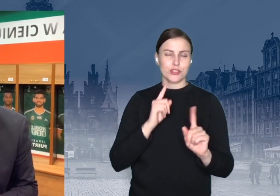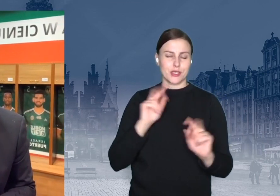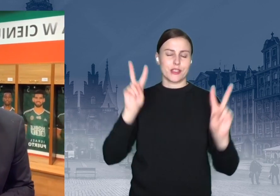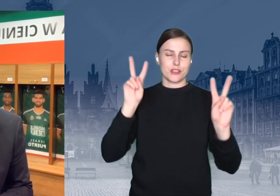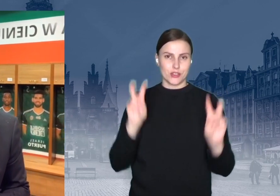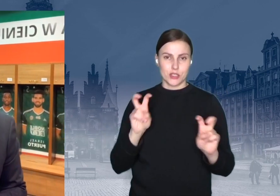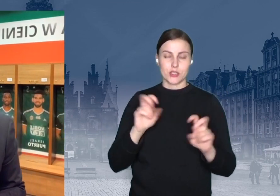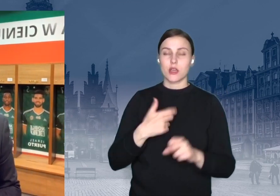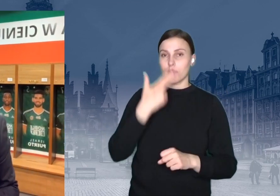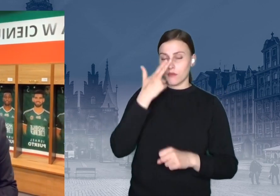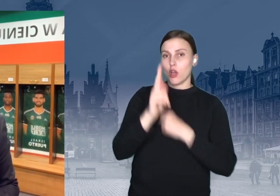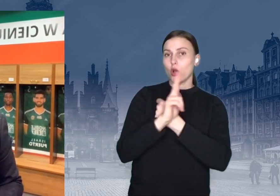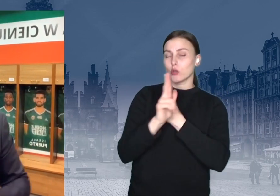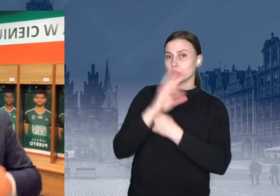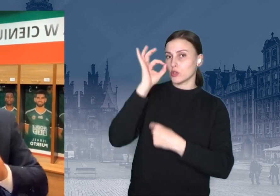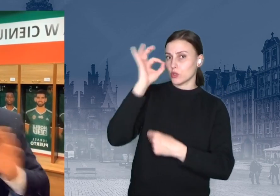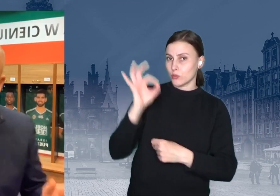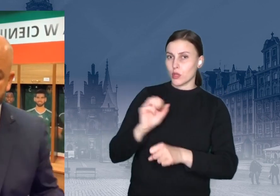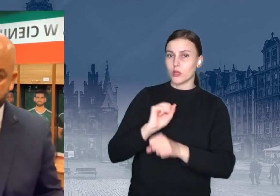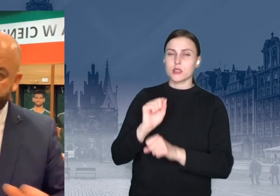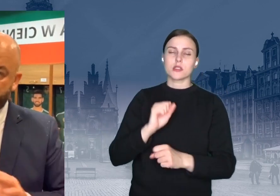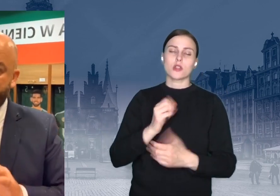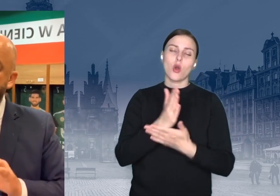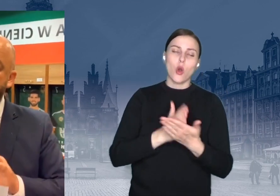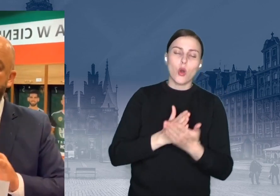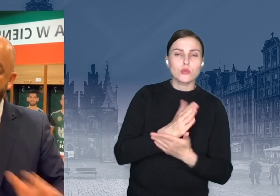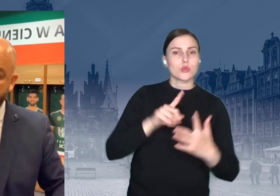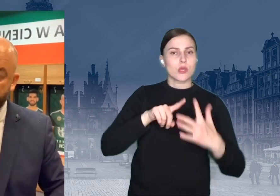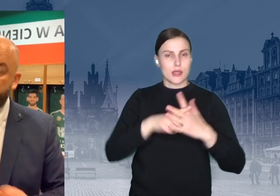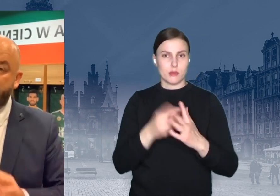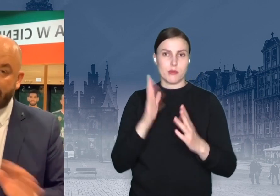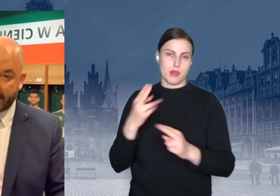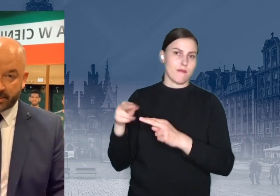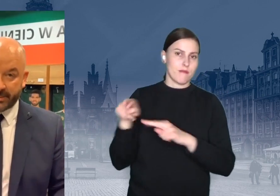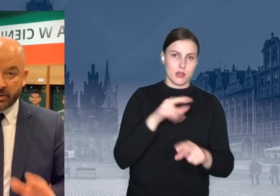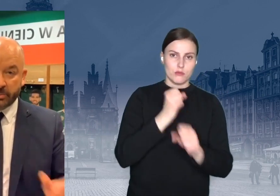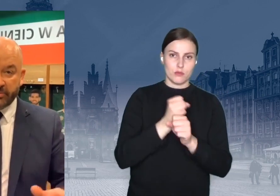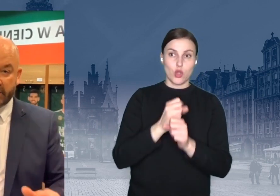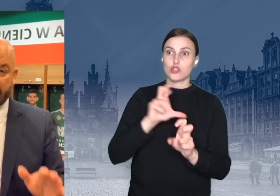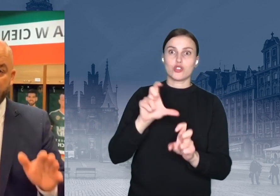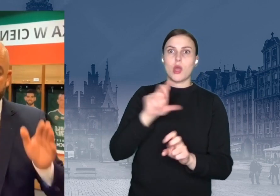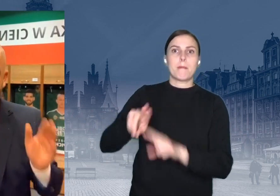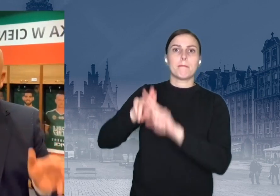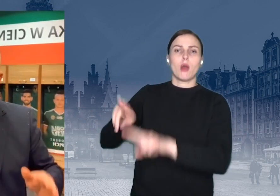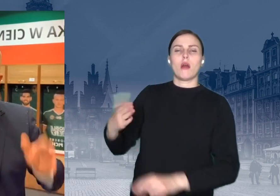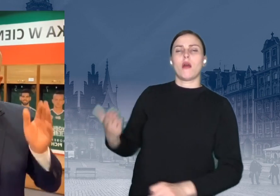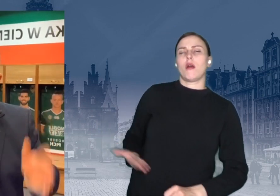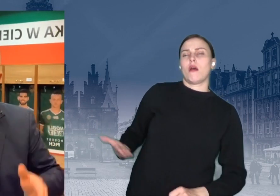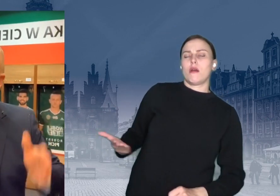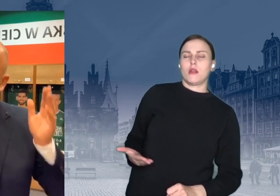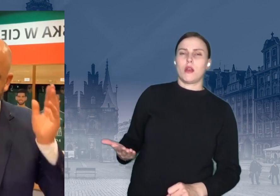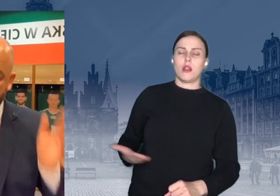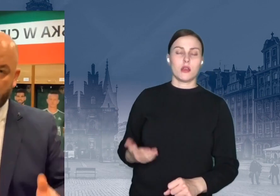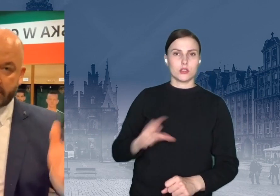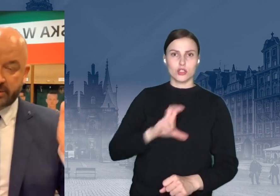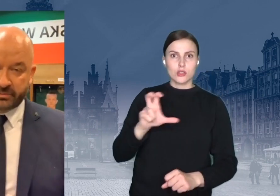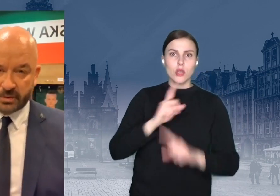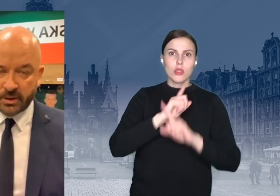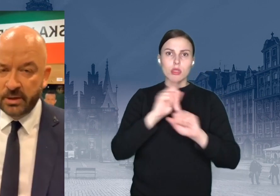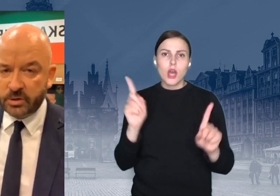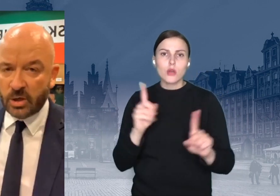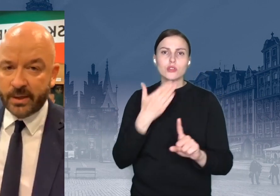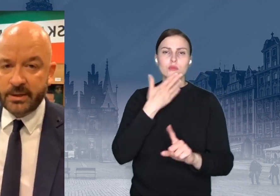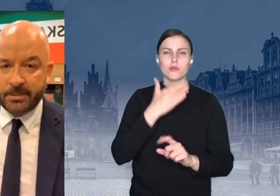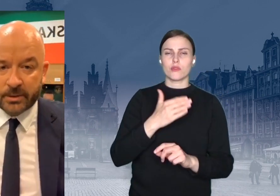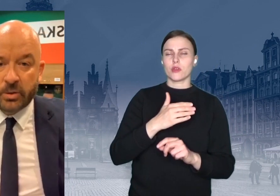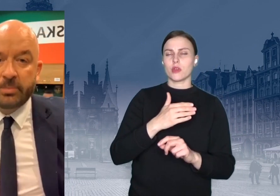pracowników obsługi i administracji. Ale to wcale nie znaczy, że pozostali będą się lenić, oni się nie lenią. Jak ktoś mówi, że nauczyciele czy w przedszkolach, czy